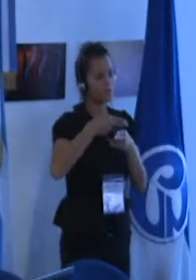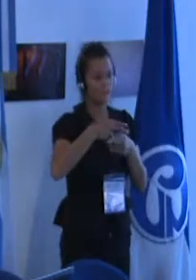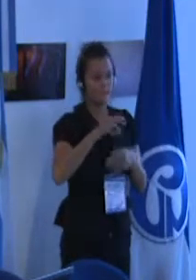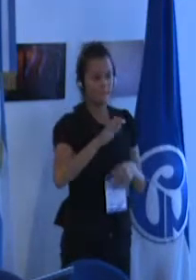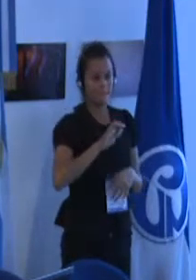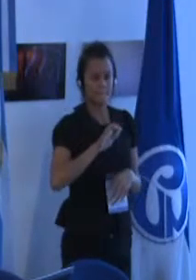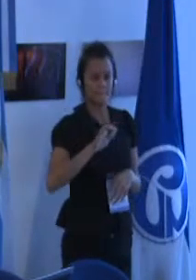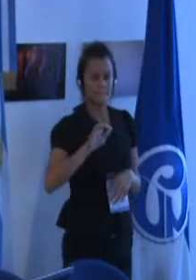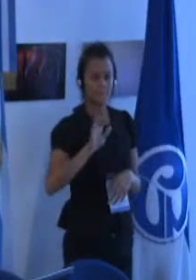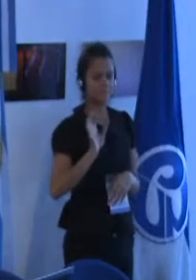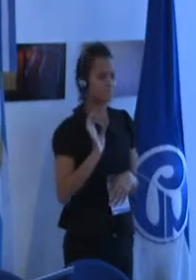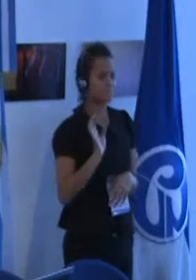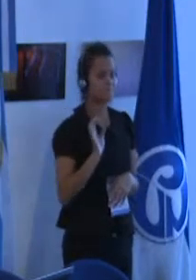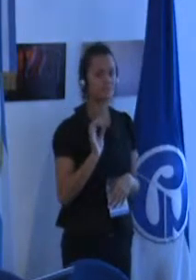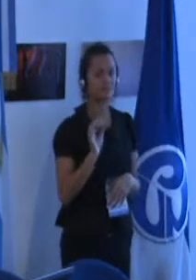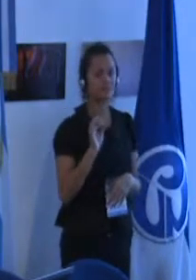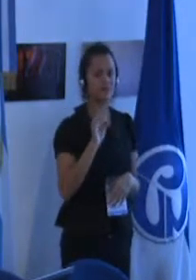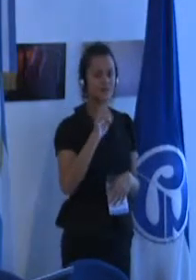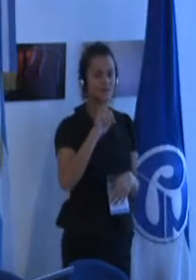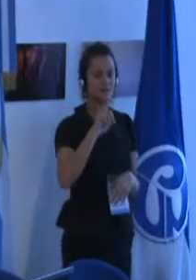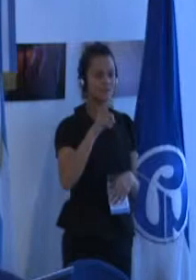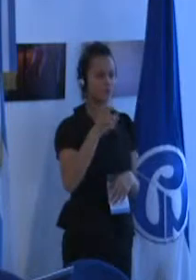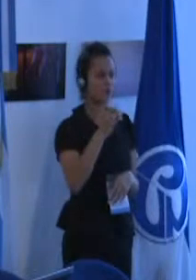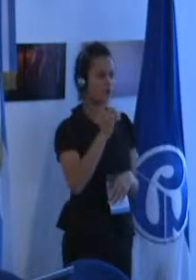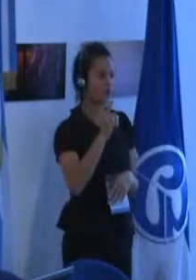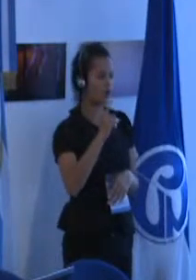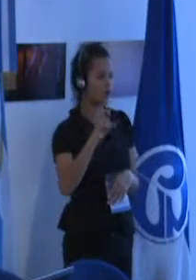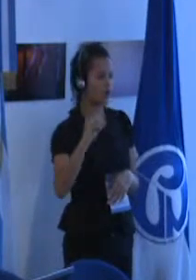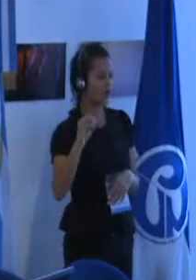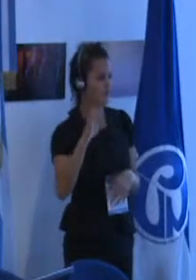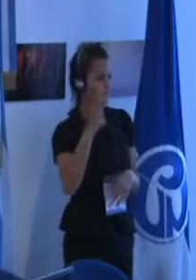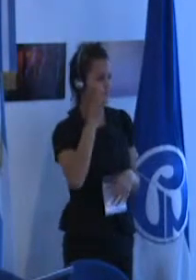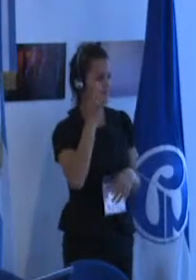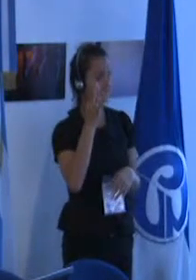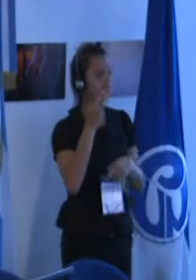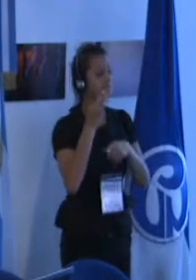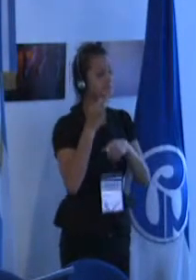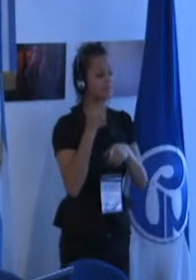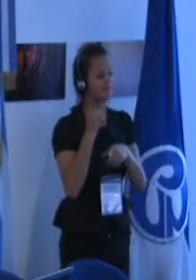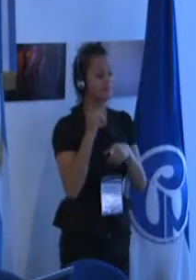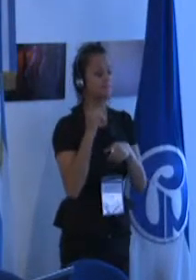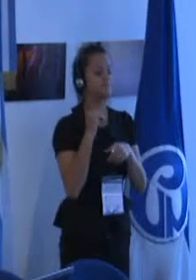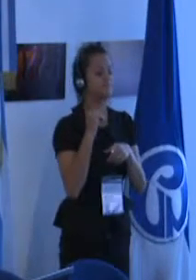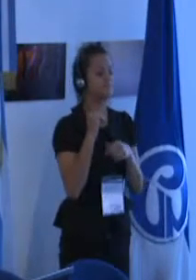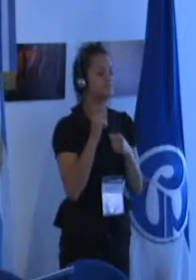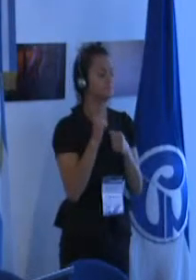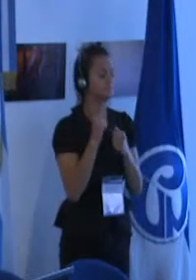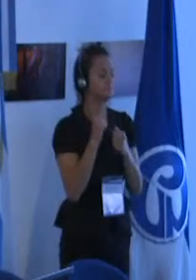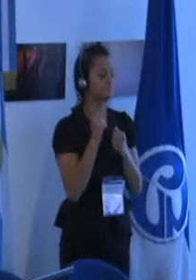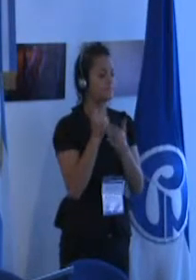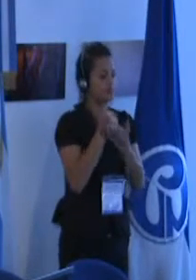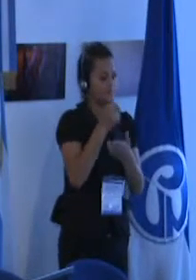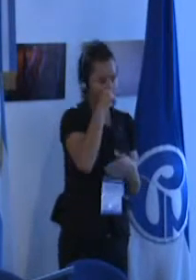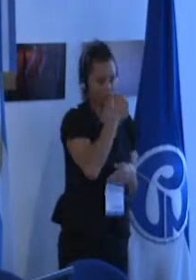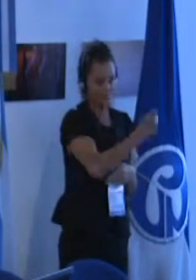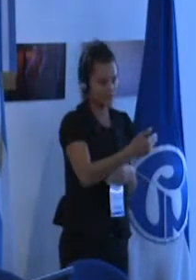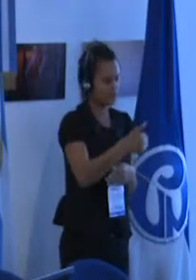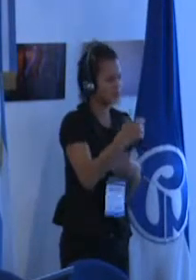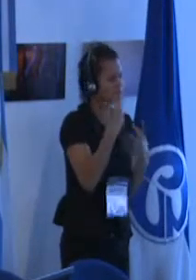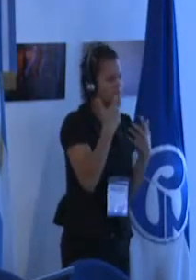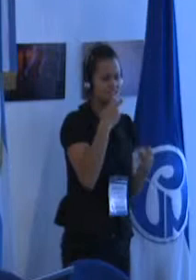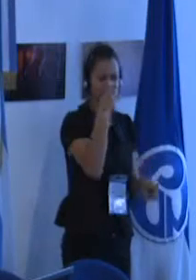que le dice los niños que tienen grandes dificultades de lectura